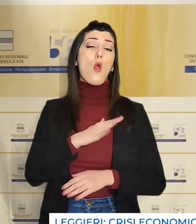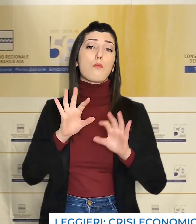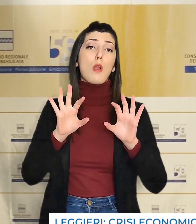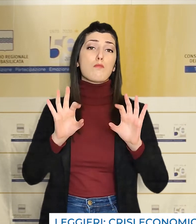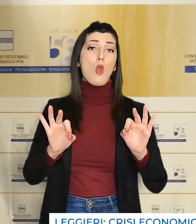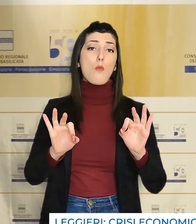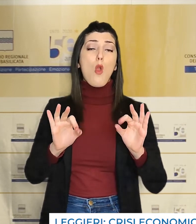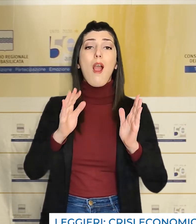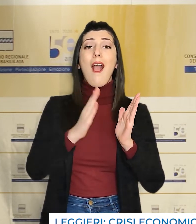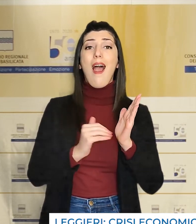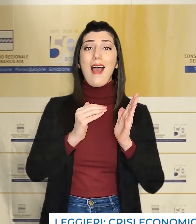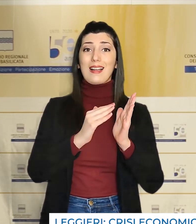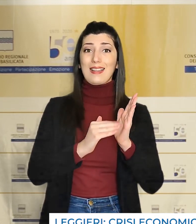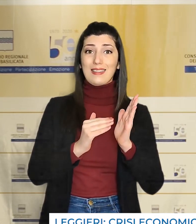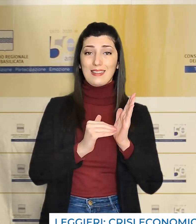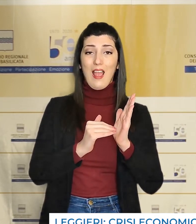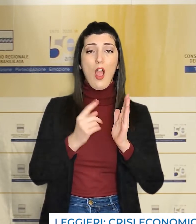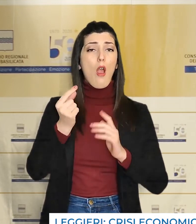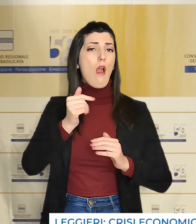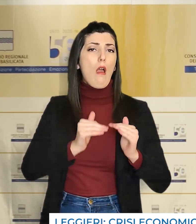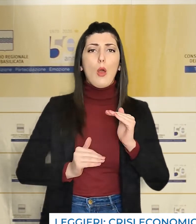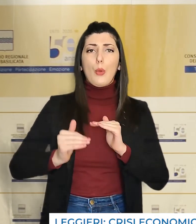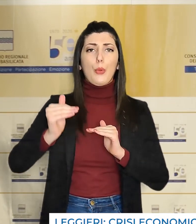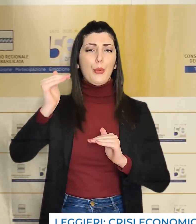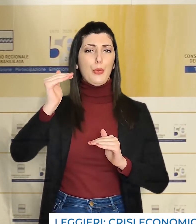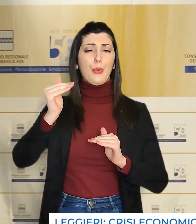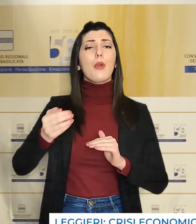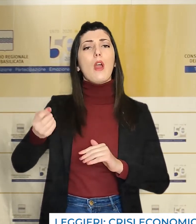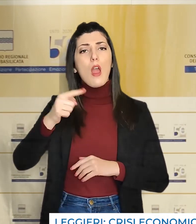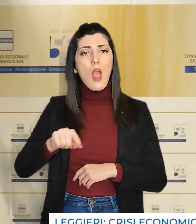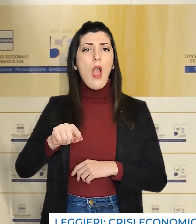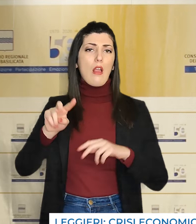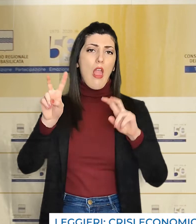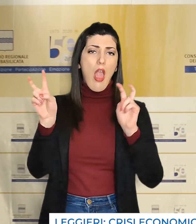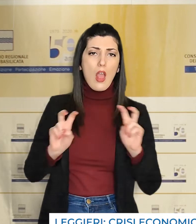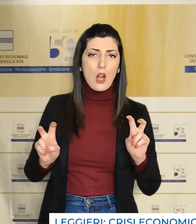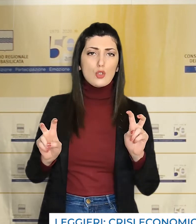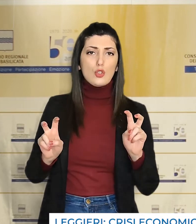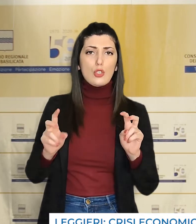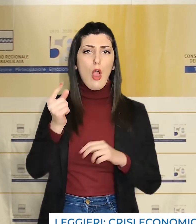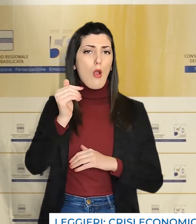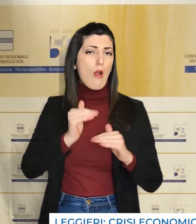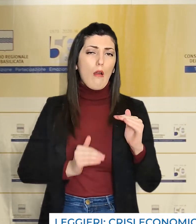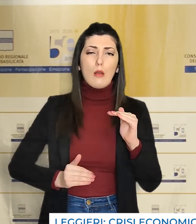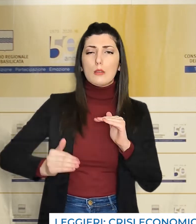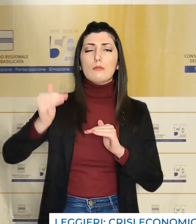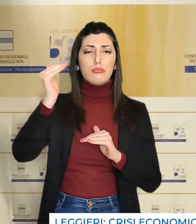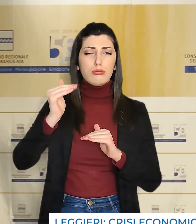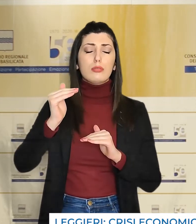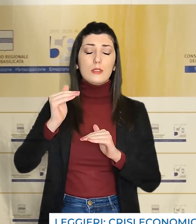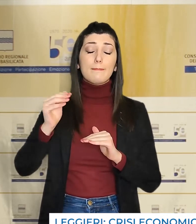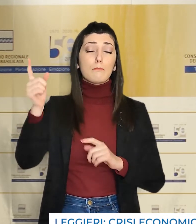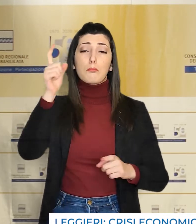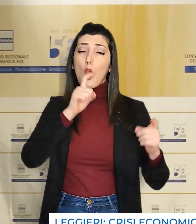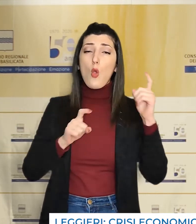dovuto all'aumento spropositato del prezzo della carta e all'incremento dei costi dell'energia, è